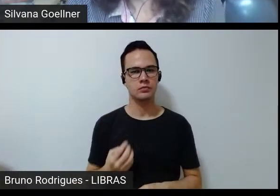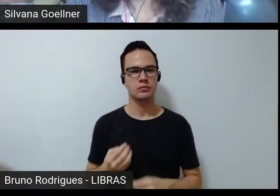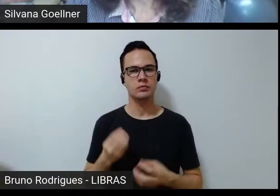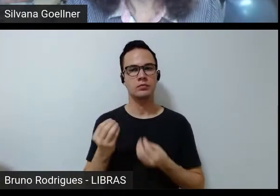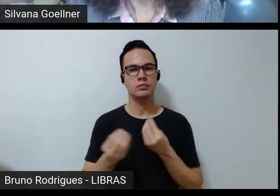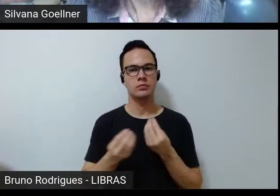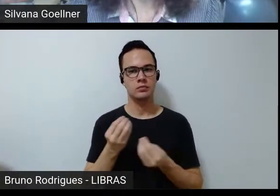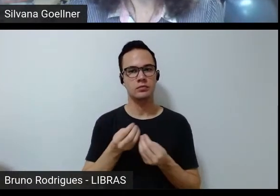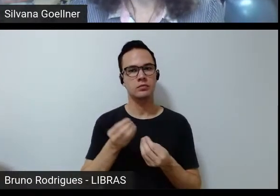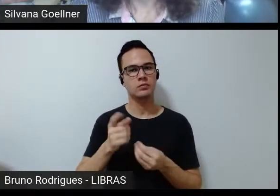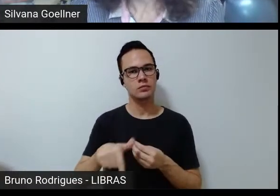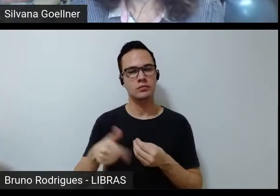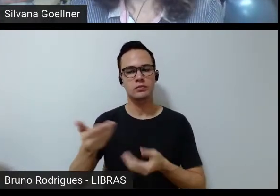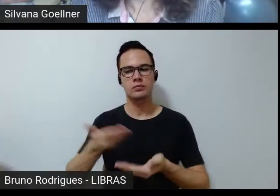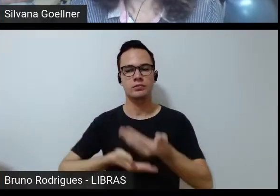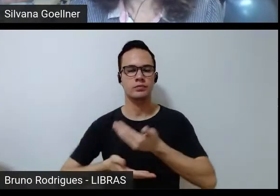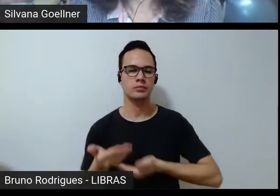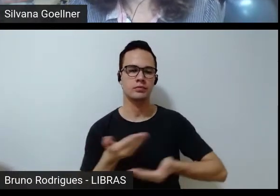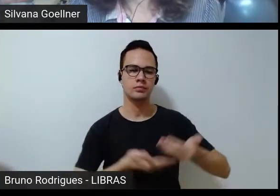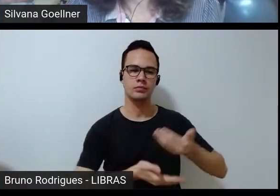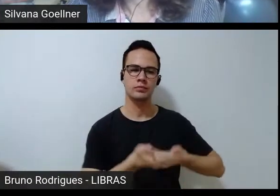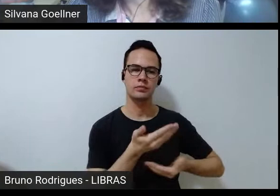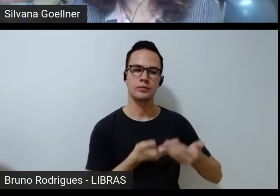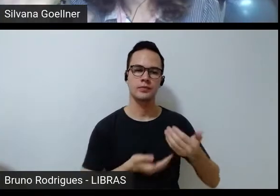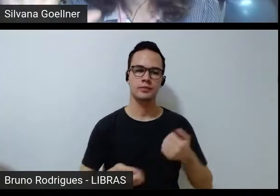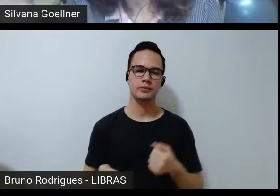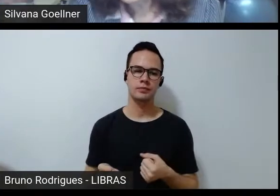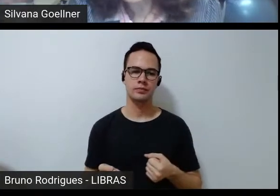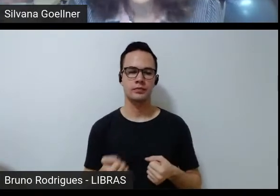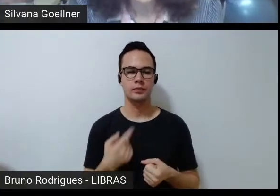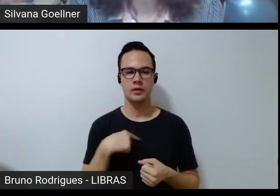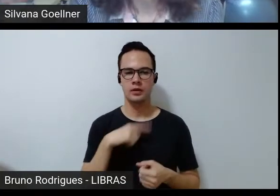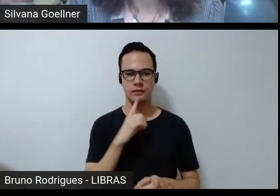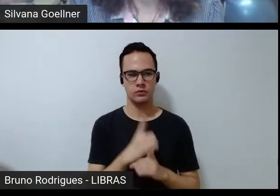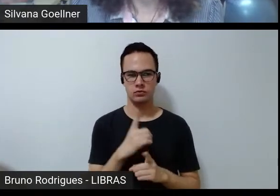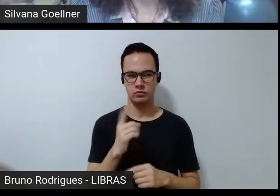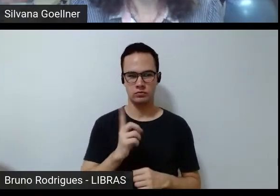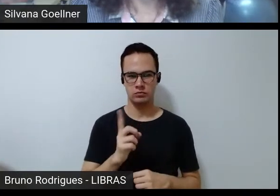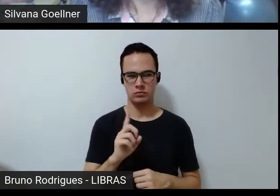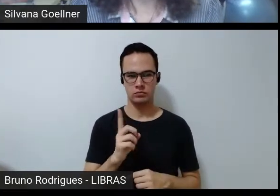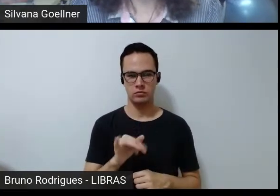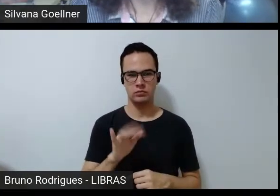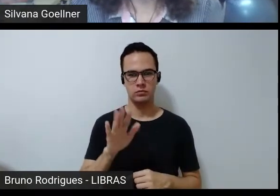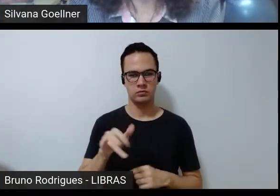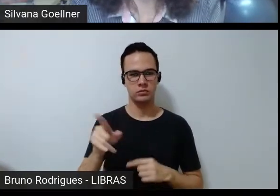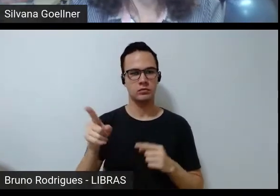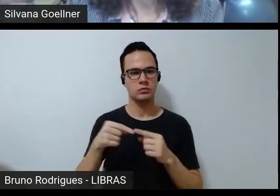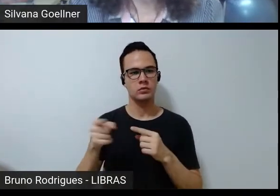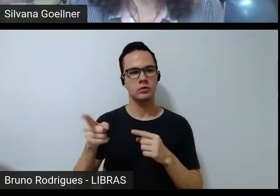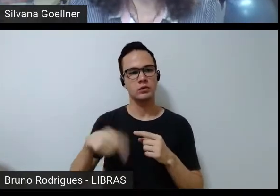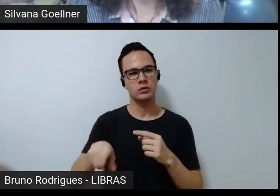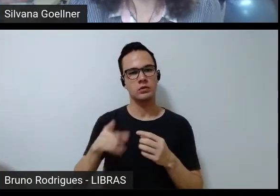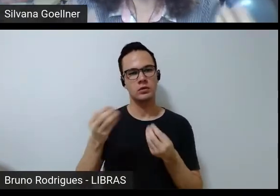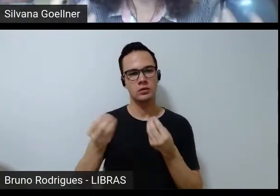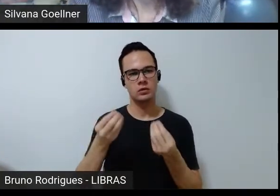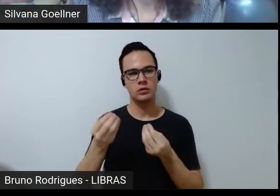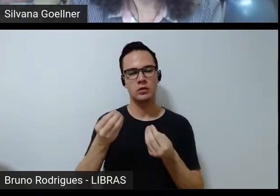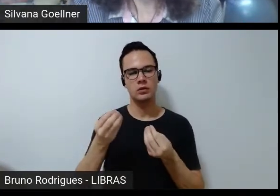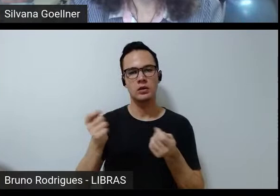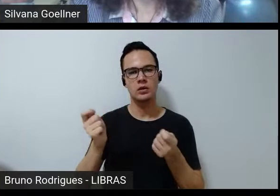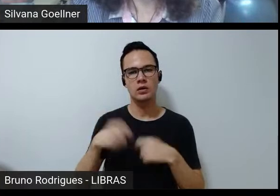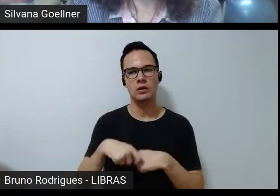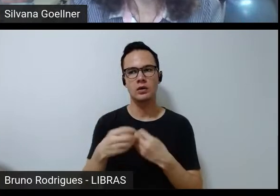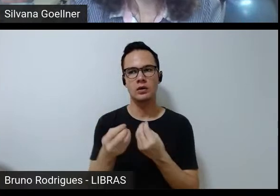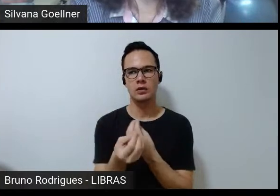que a gente está partilhando o que quais são eu não estou achando a pergunta aqui mas um pouco como que a gente devolve como que a gente